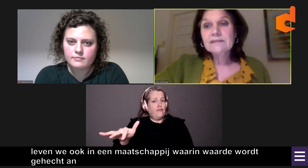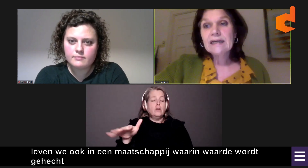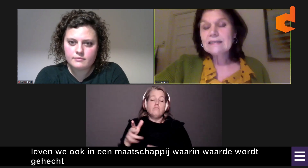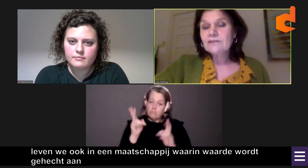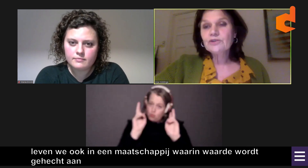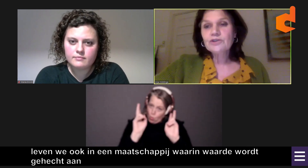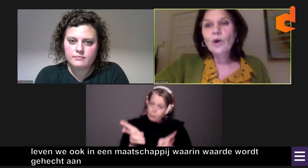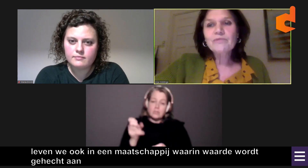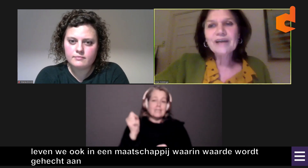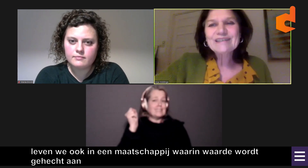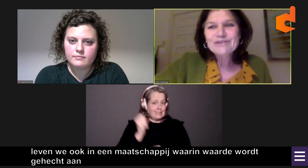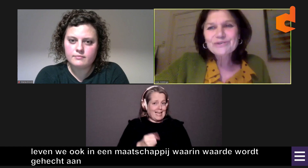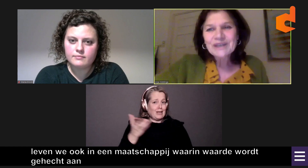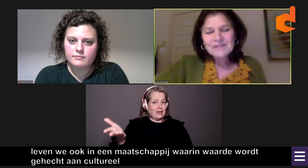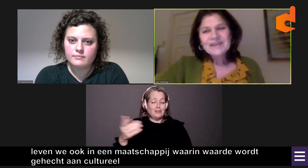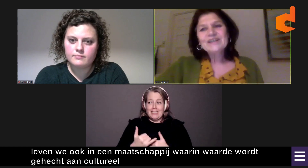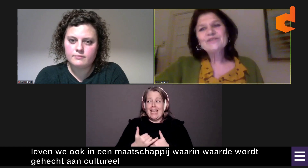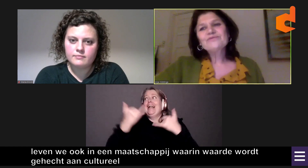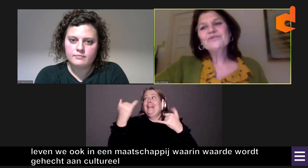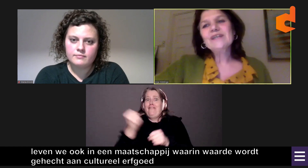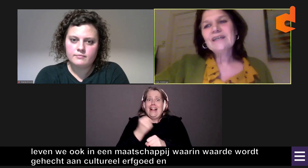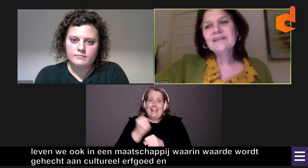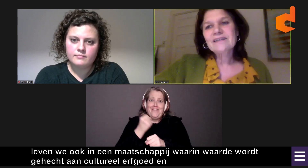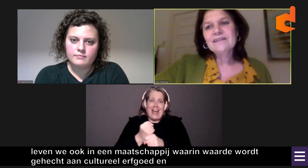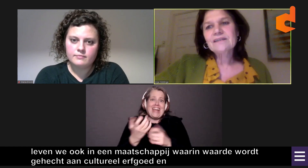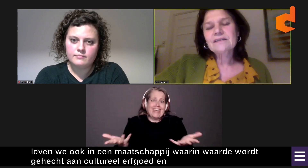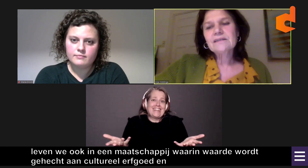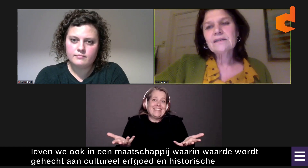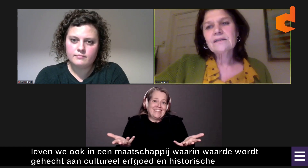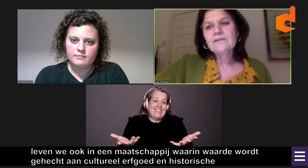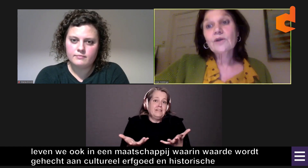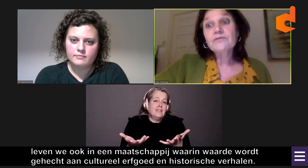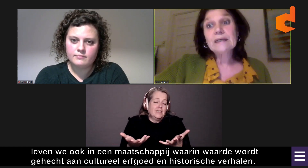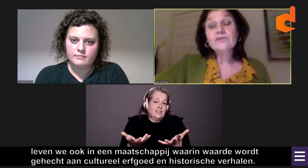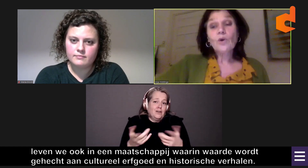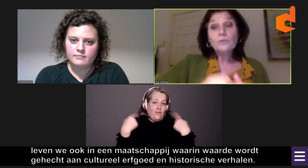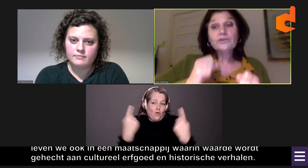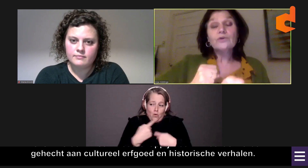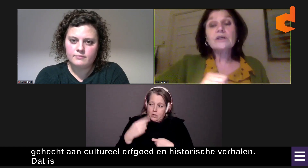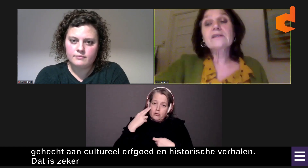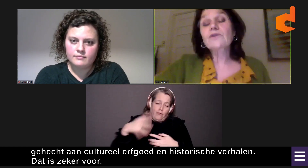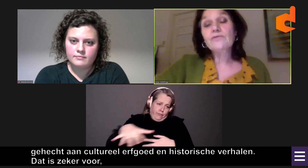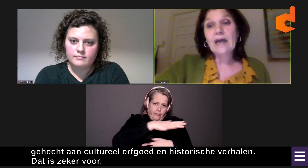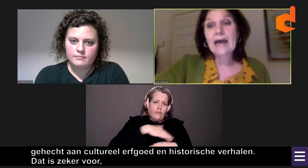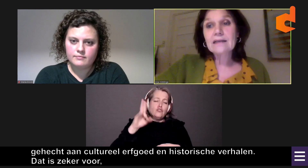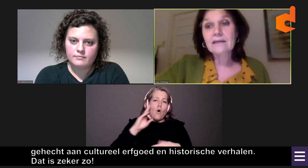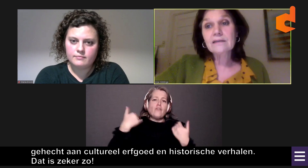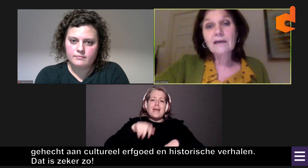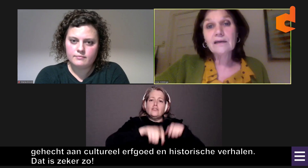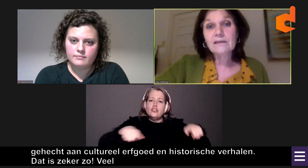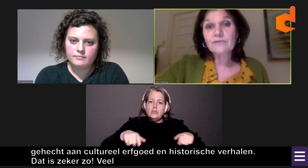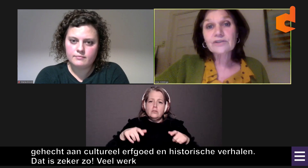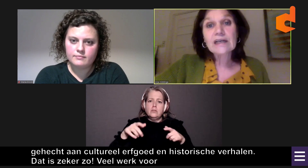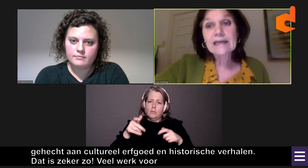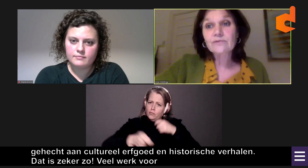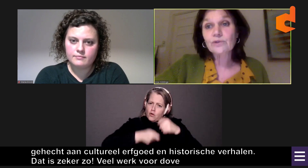En daar is dus een hoop werk te doen voor dove mensen. Om te zorgen dat hun verhalen